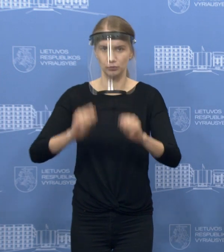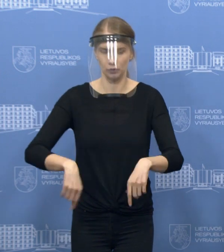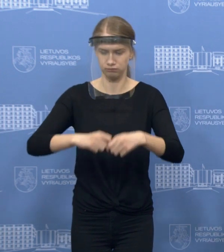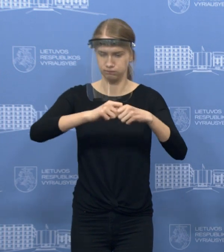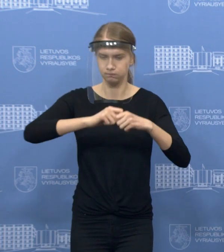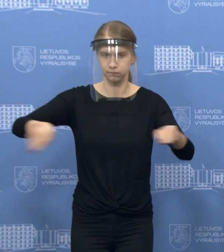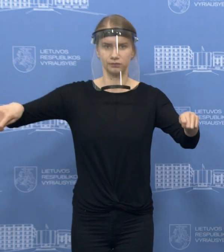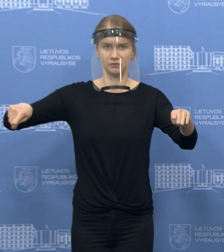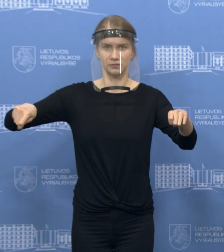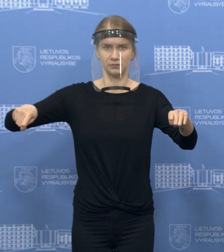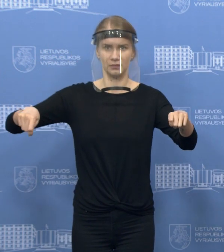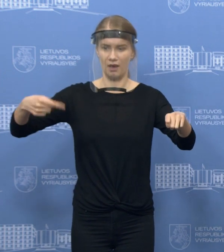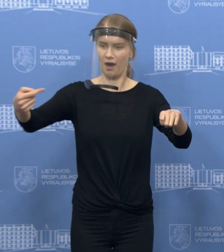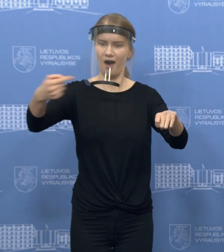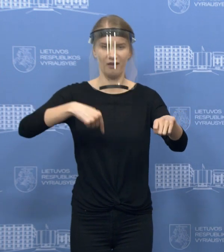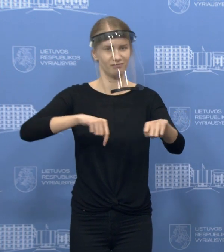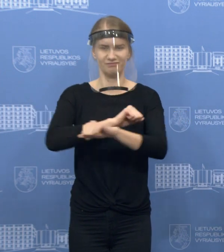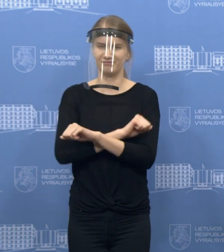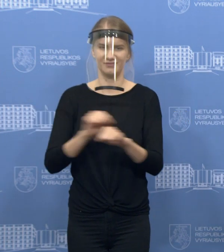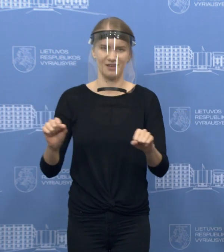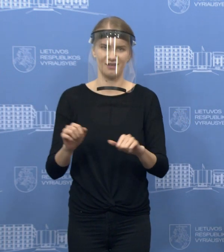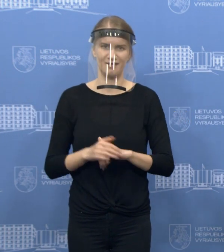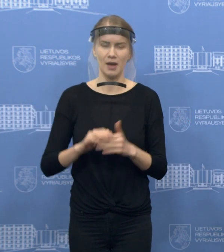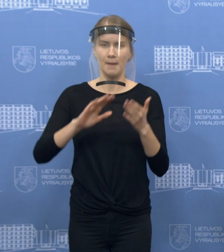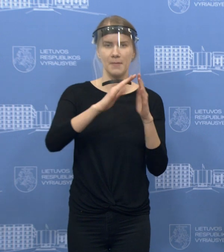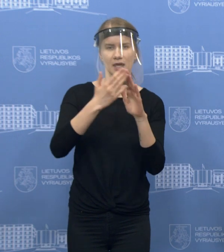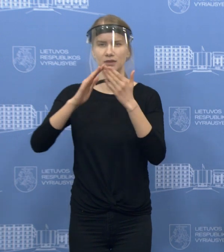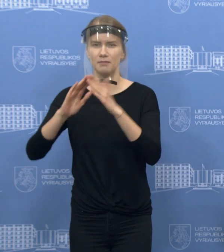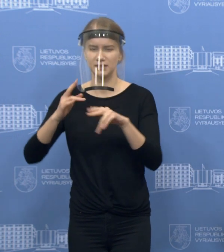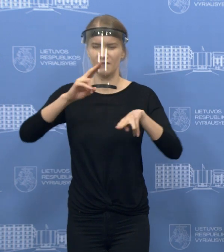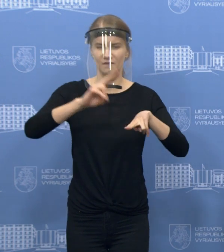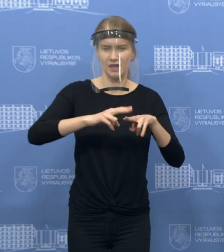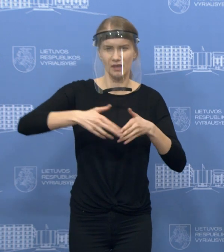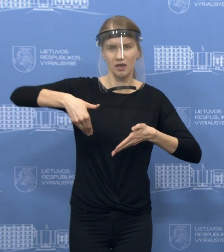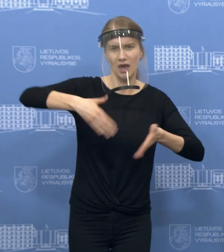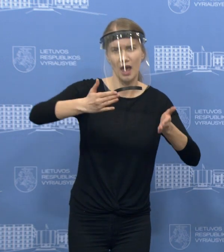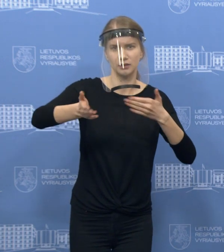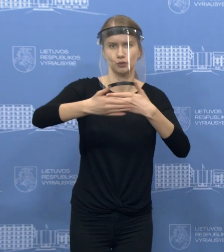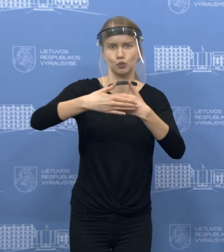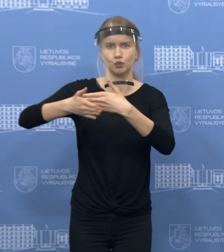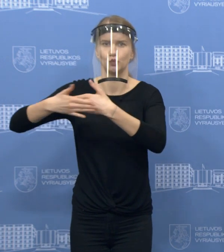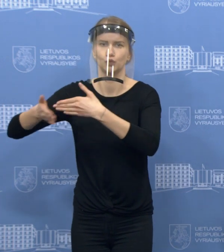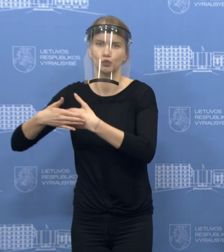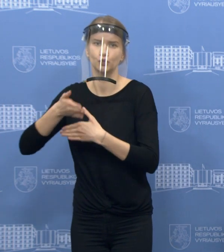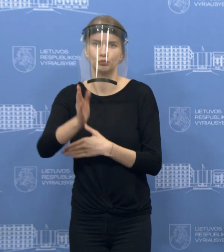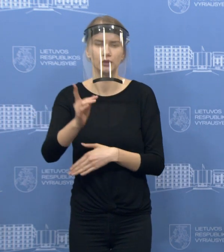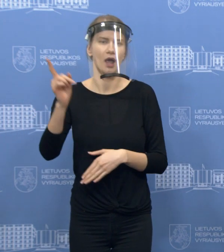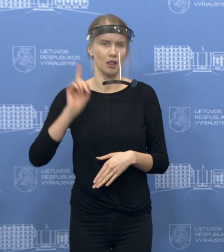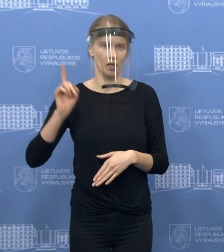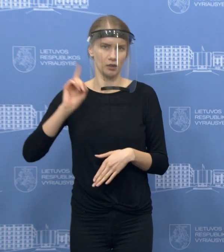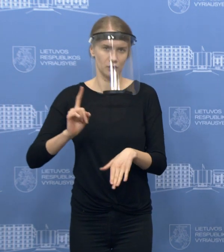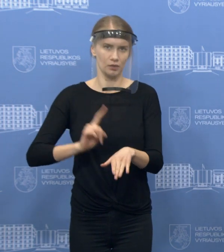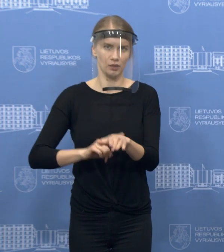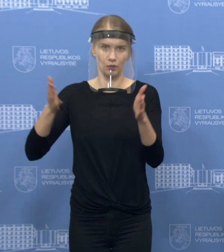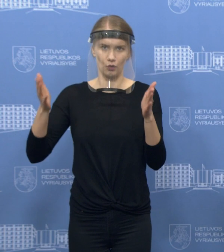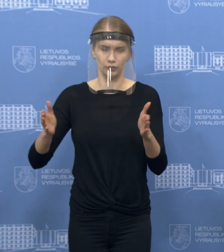suteikti pagalbą ir keletai važiavimo į miestą arba miestelį kelių nebūtinų uždaryti tam laikinam laikotarpį. Plius,